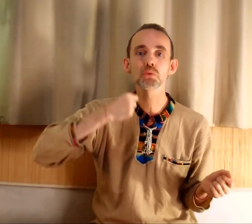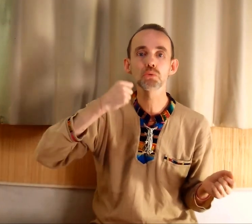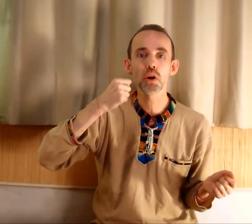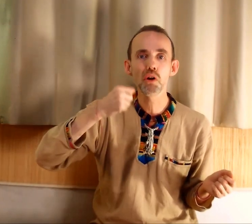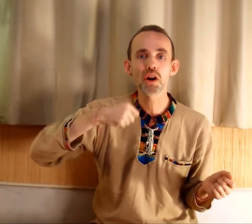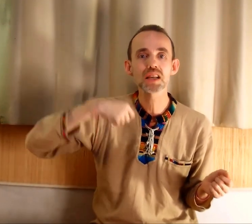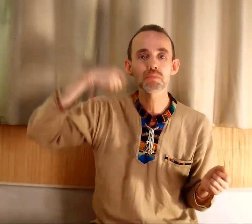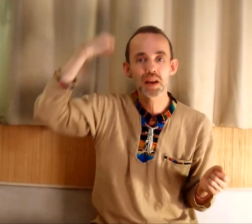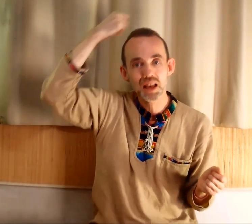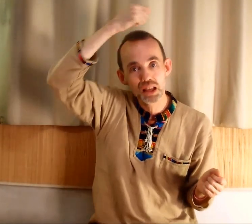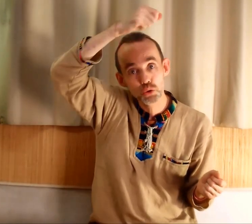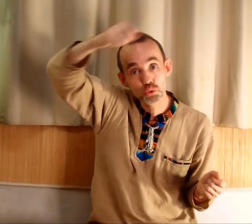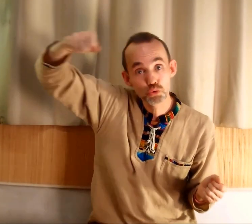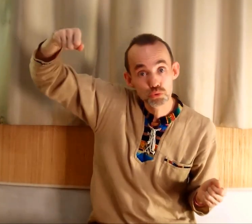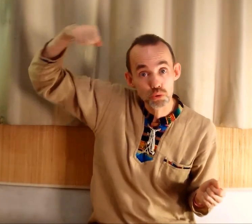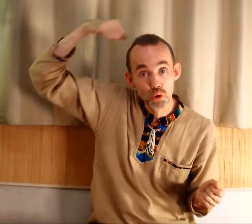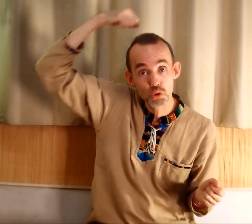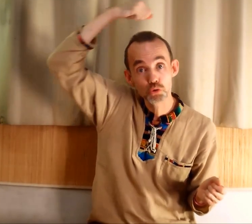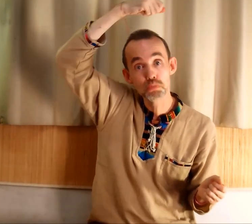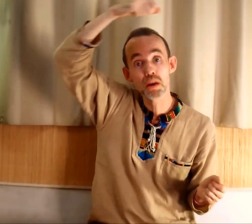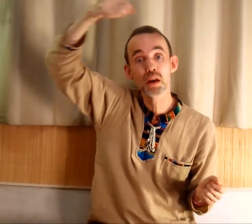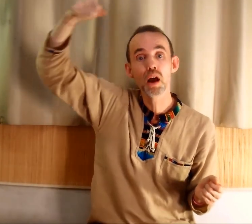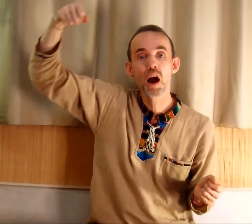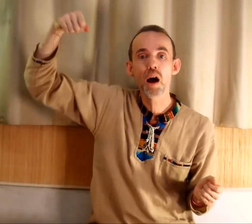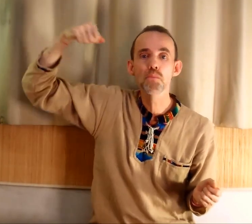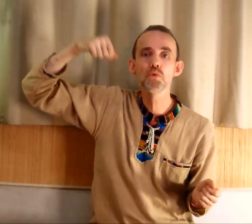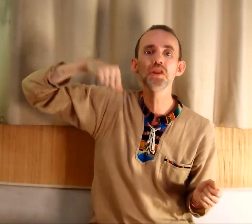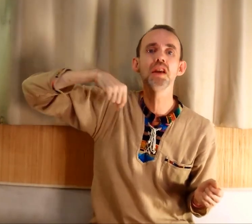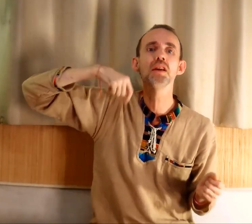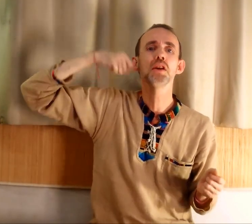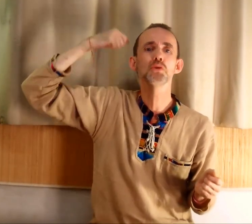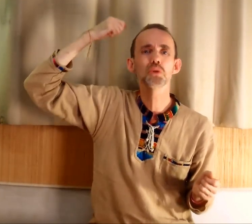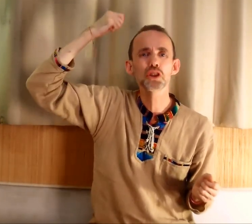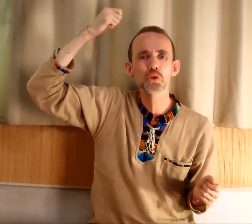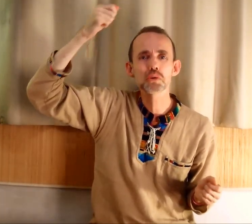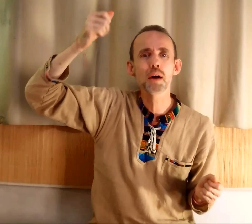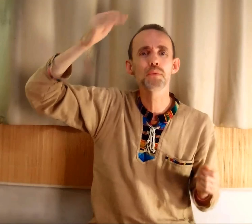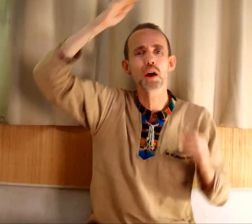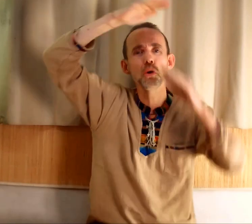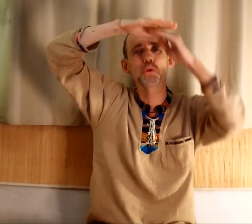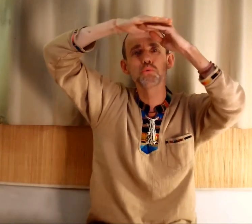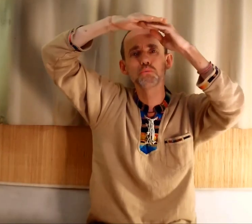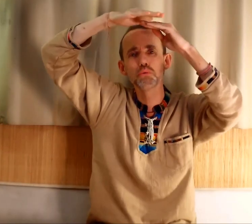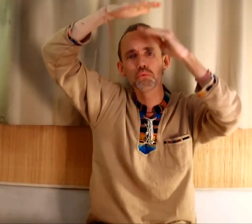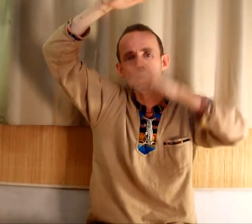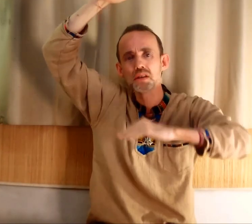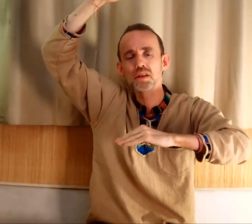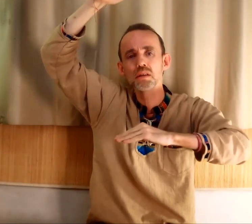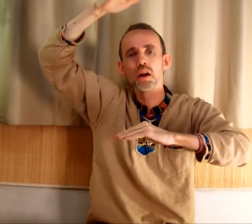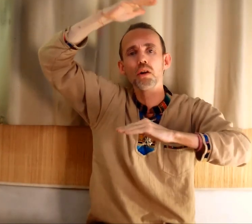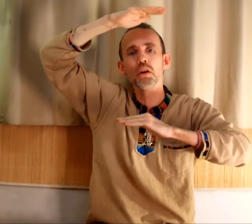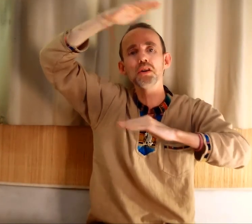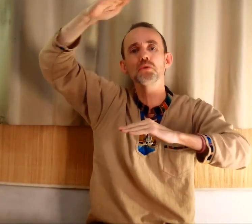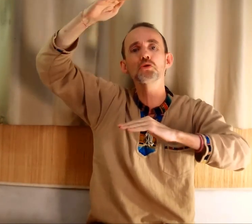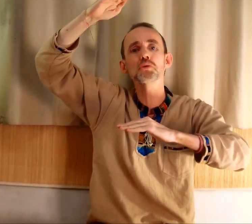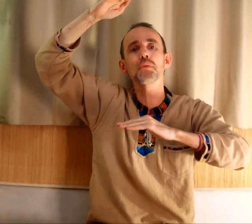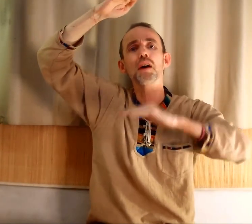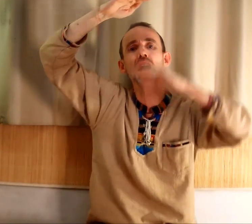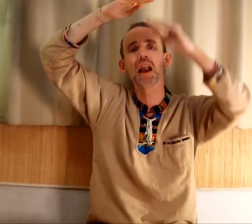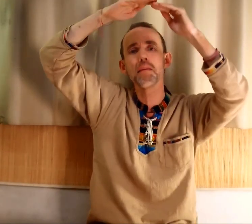sont, leur esprit est toujours occupé à mouliner sur des choses à faire. Leur to-do list, leur list de choses à faire, elle